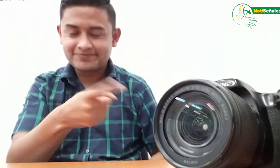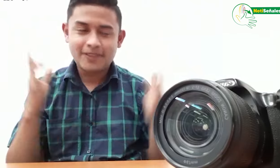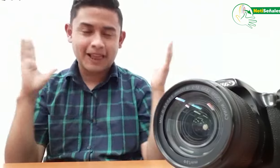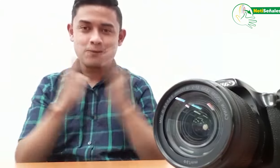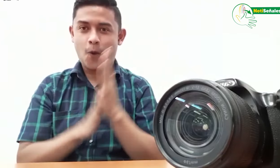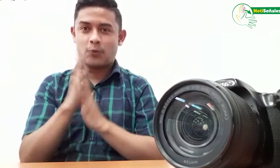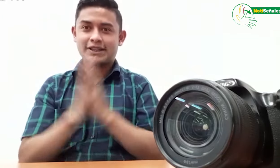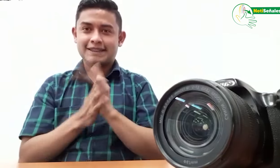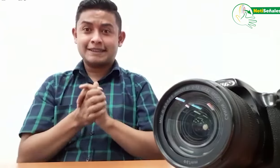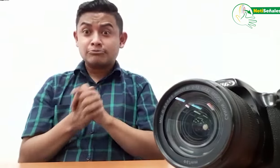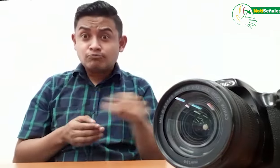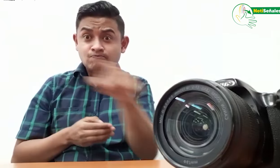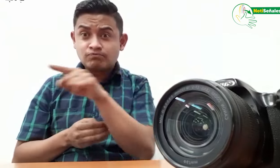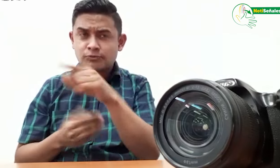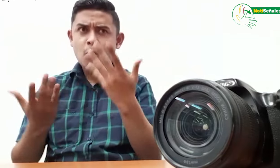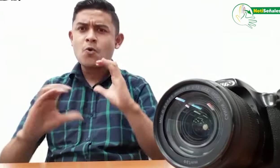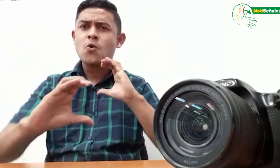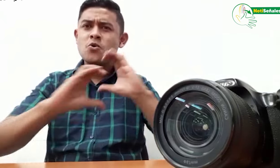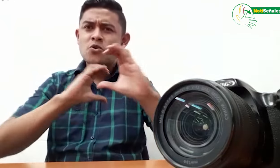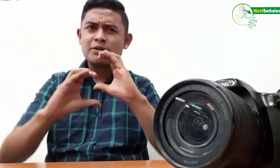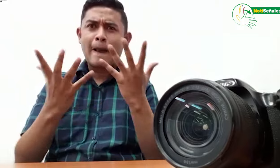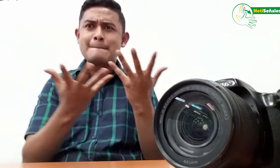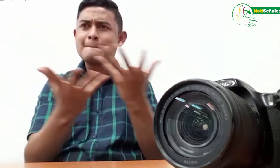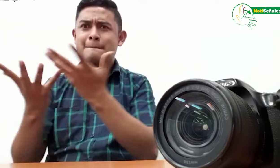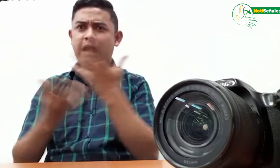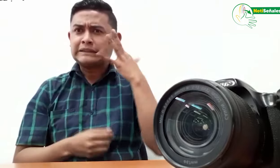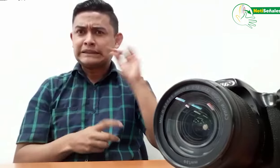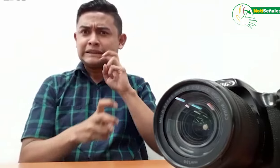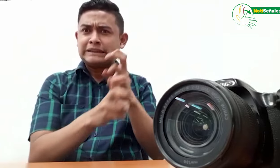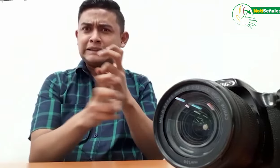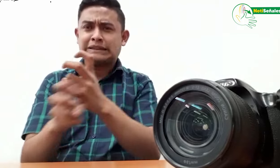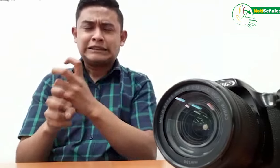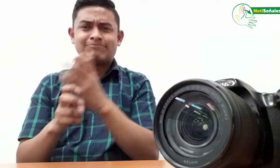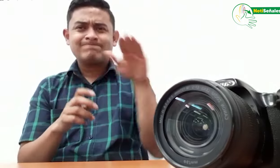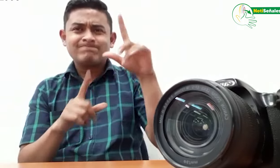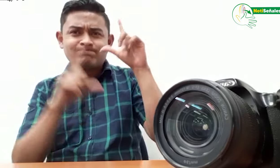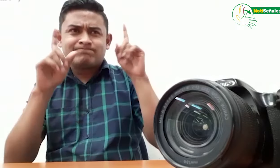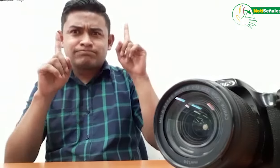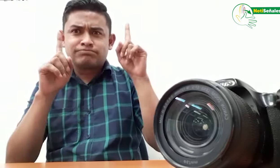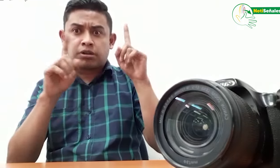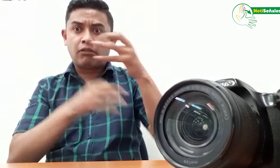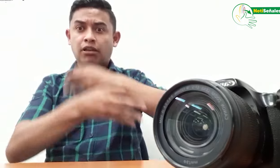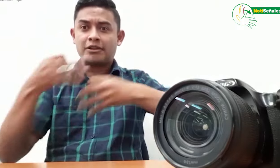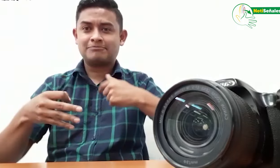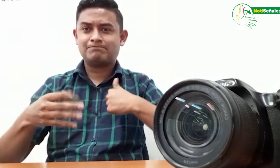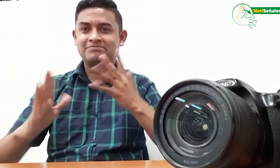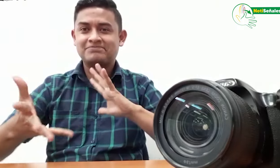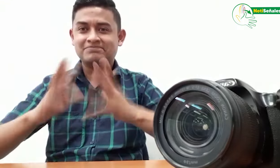uso la herramienta que ven acá Si ustedes necesitan un fotógrafo y la comunicación con las personas oyentes es difícil